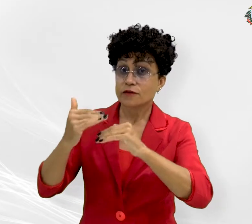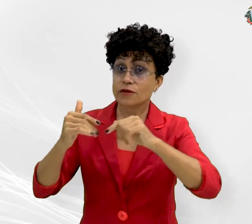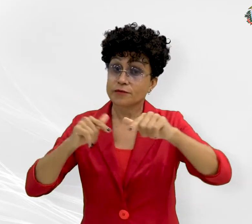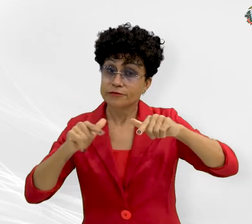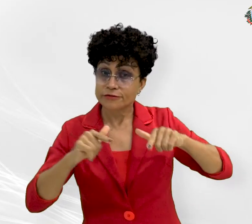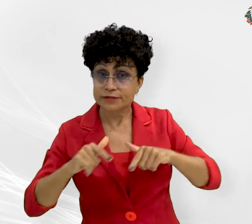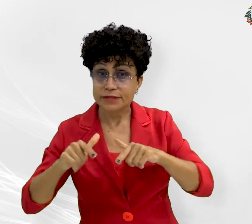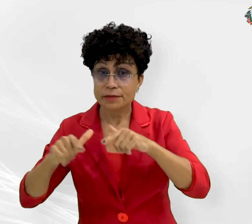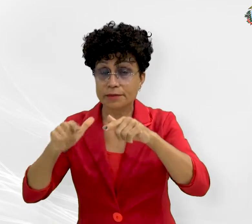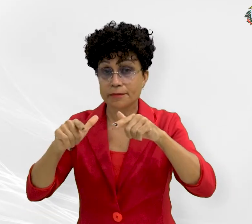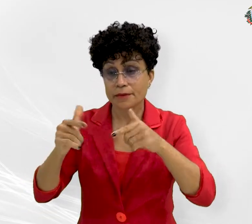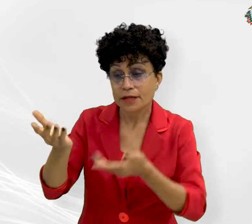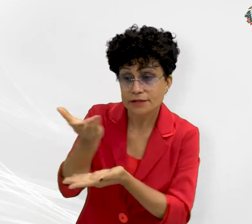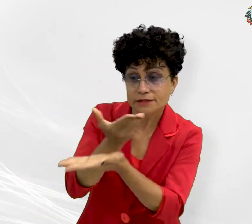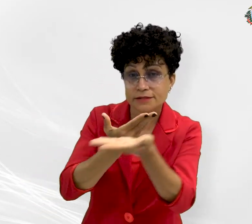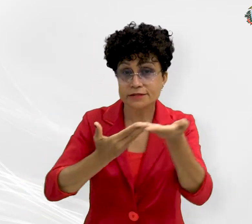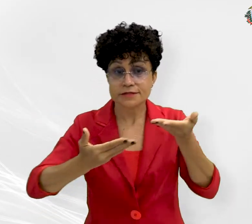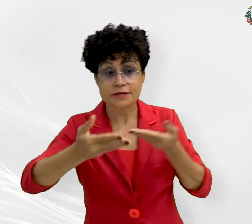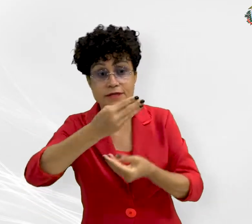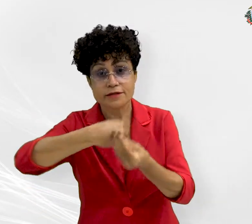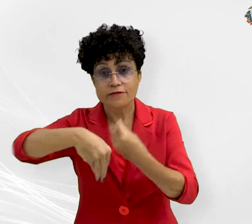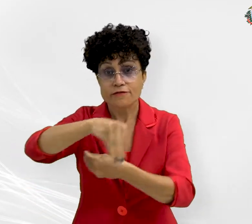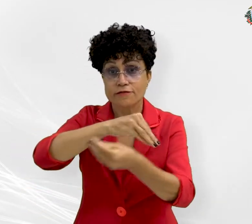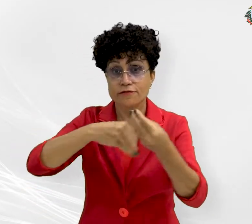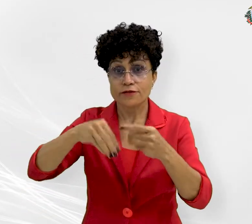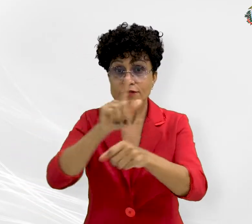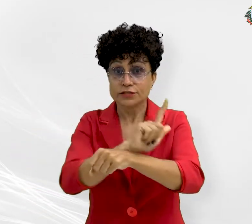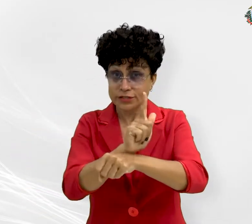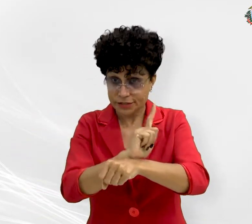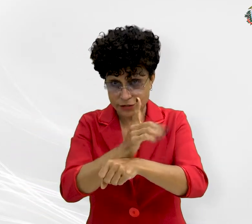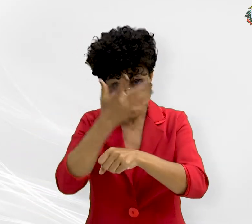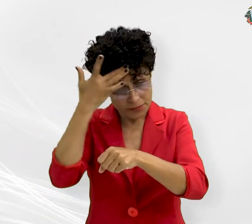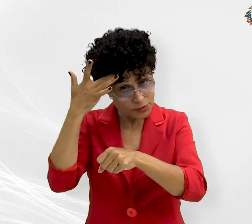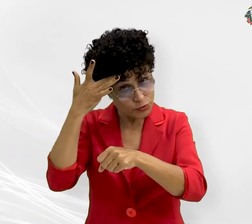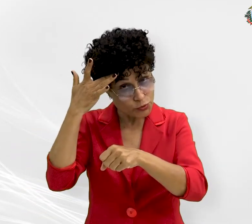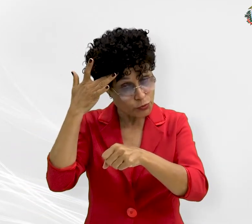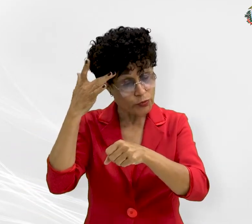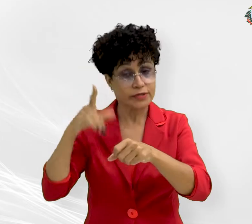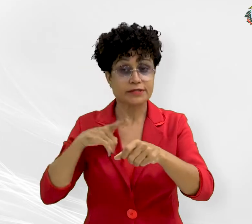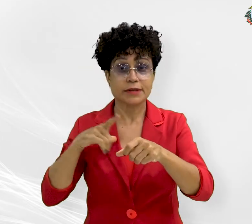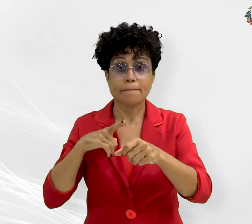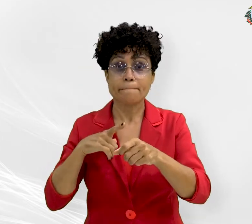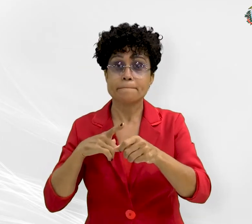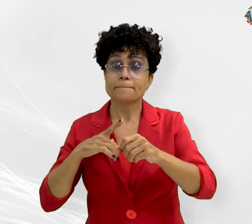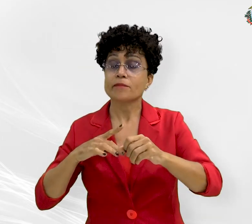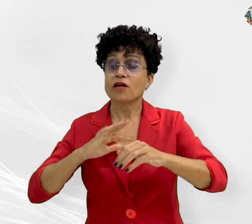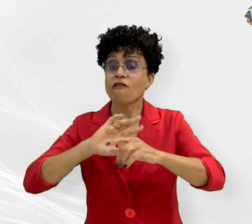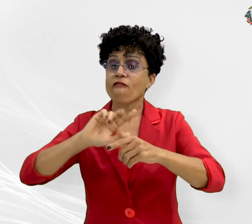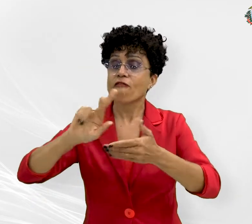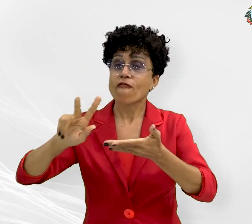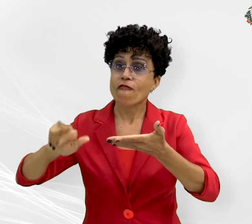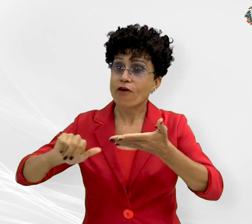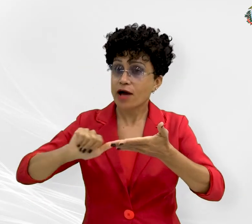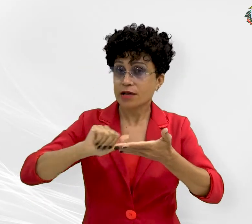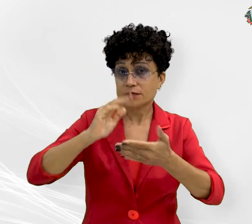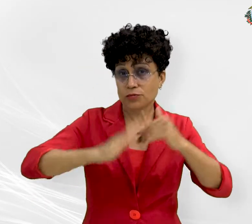de atividades de integração e apoio à gestão de pessoas às unidades ministeriais, intervenção multiprofissional às demandas